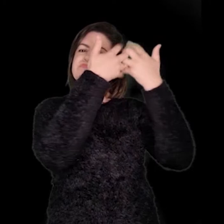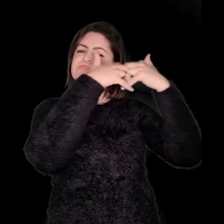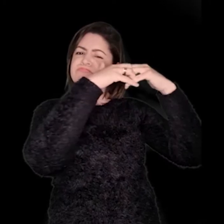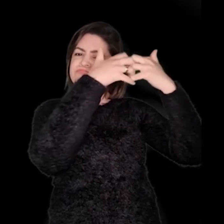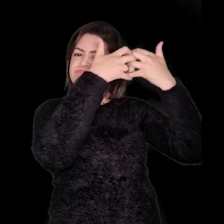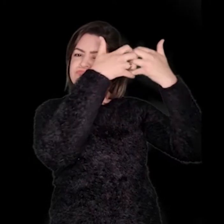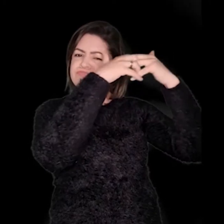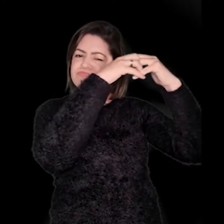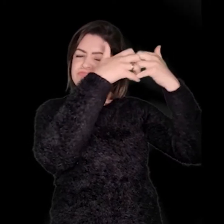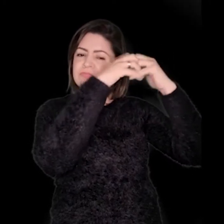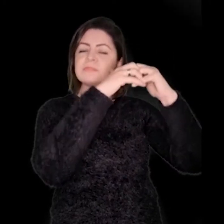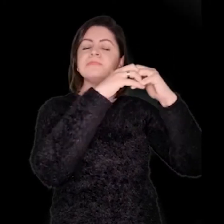a Libras.